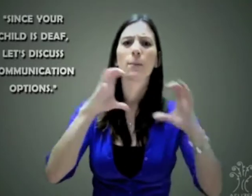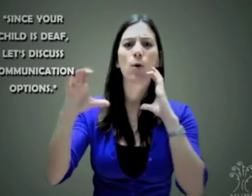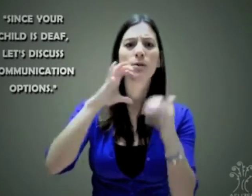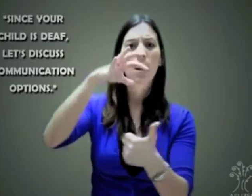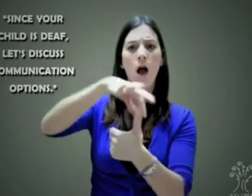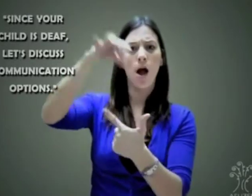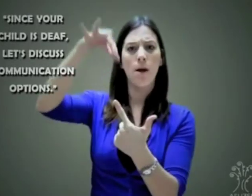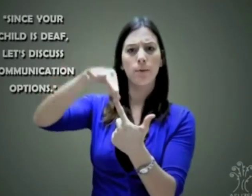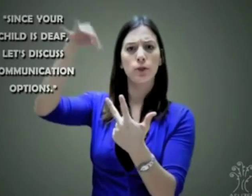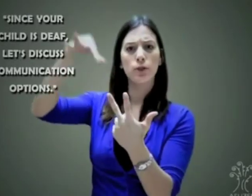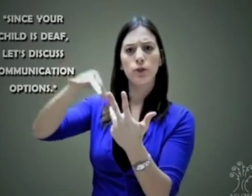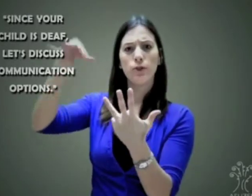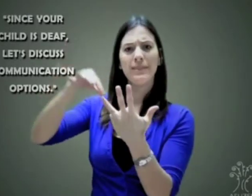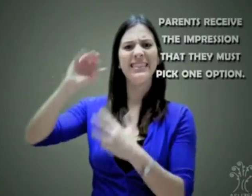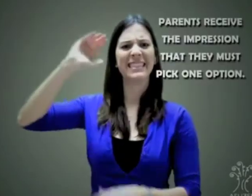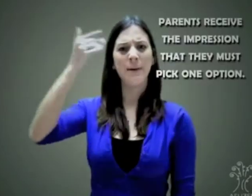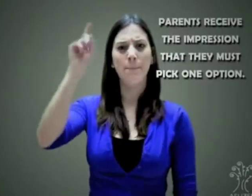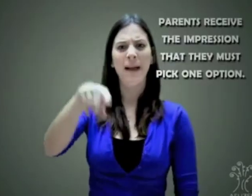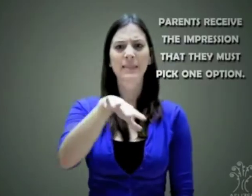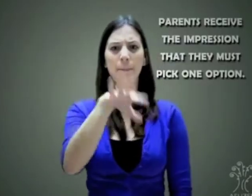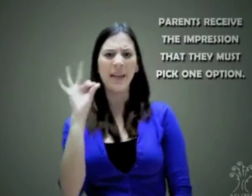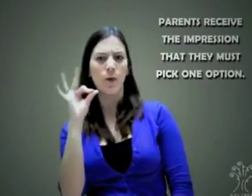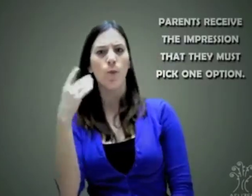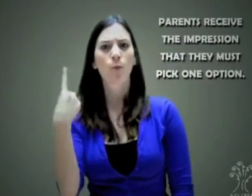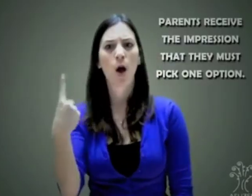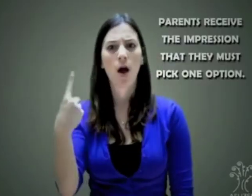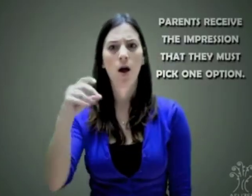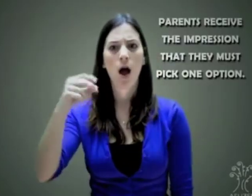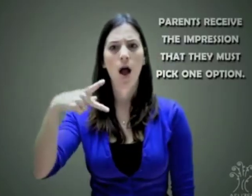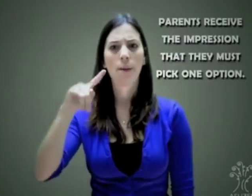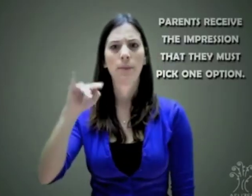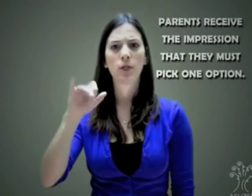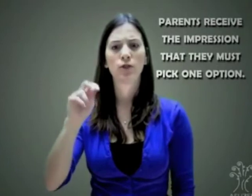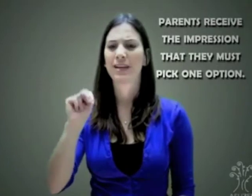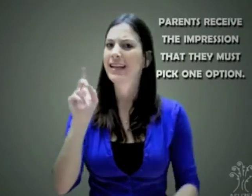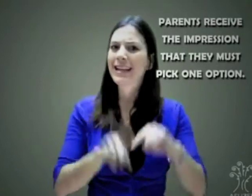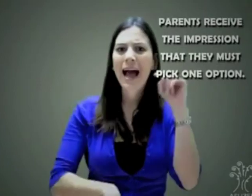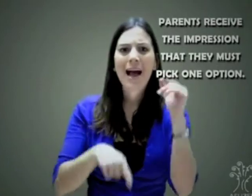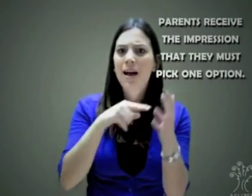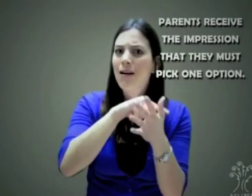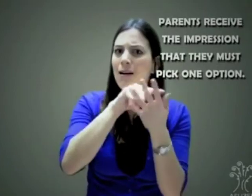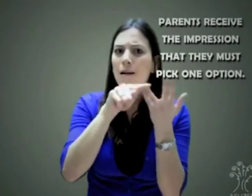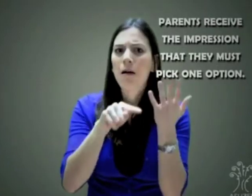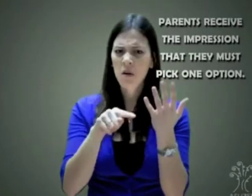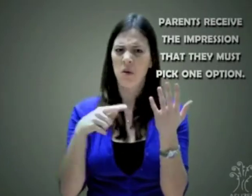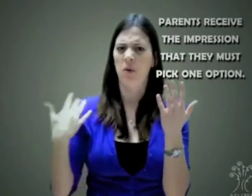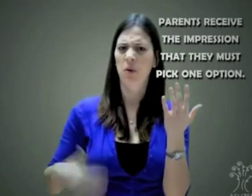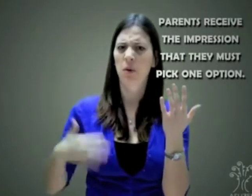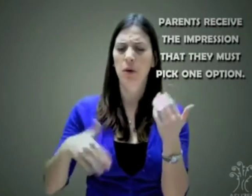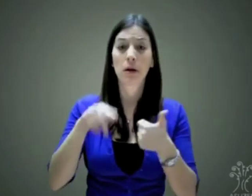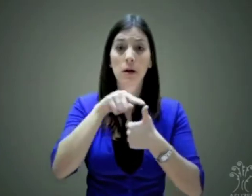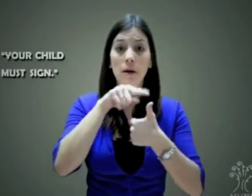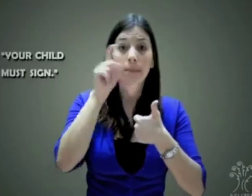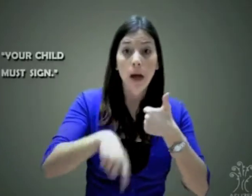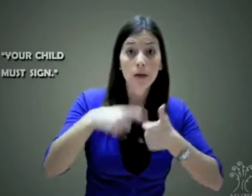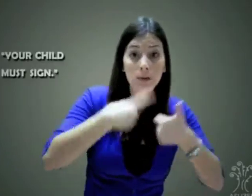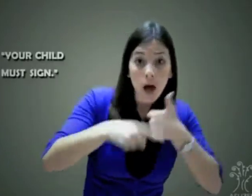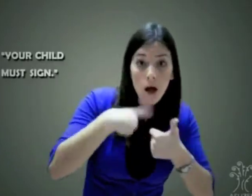Esto puede dar la impresión que solo tiene una opción y que no puede escoger de varias oportunidades. El uso del